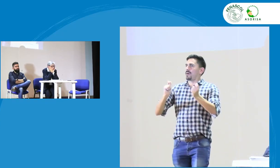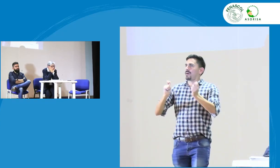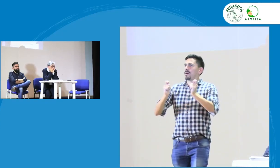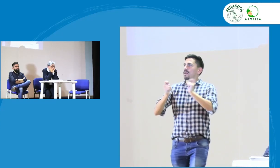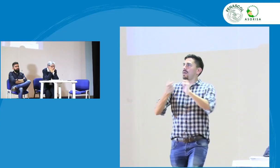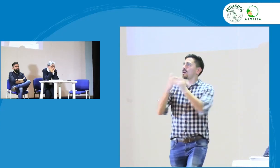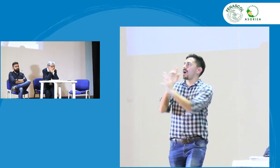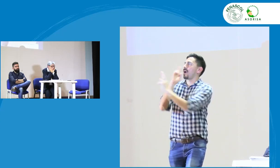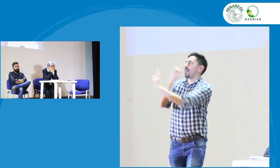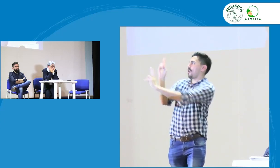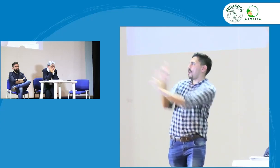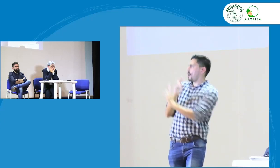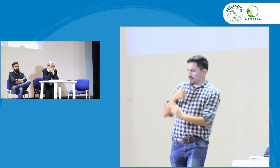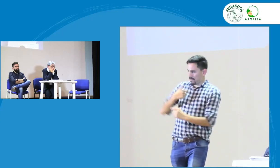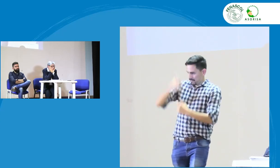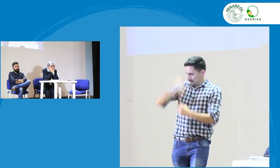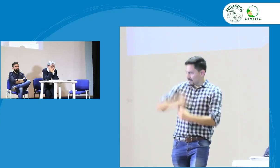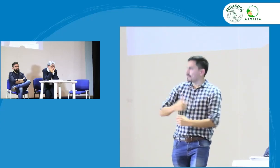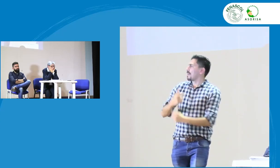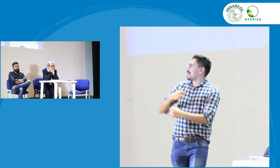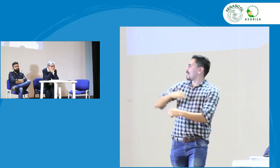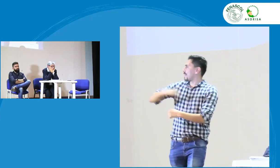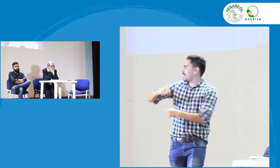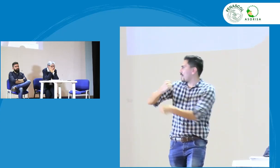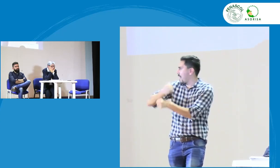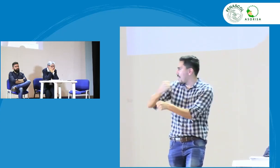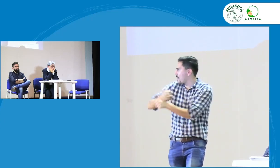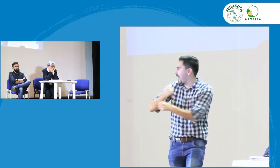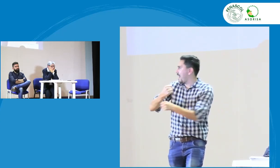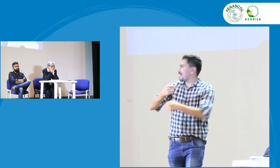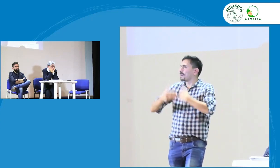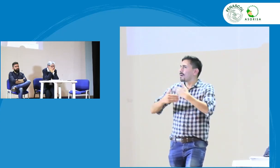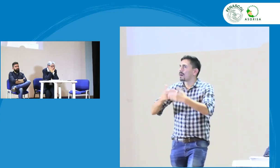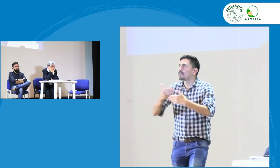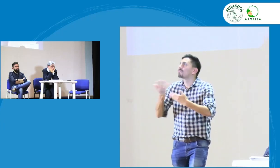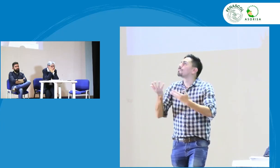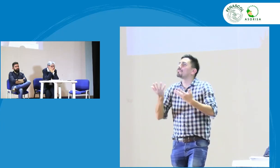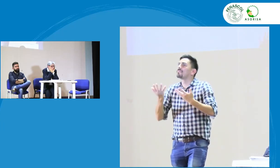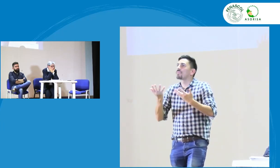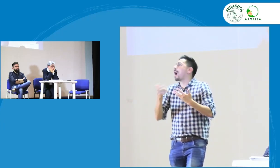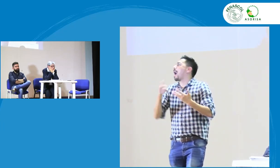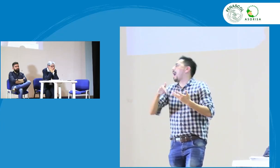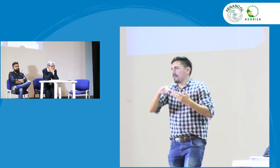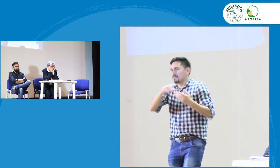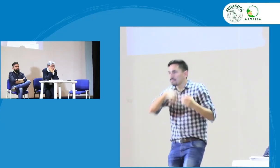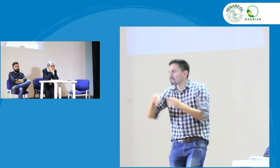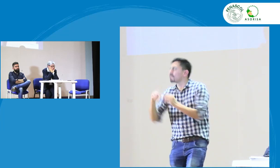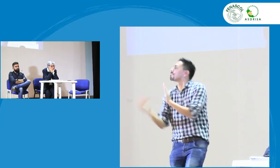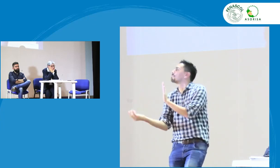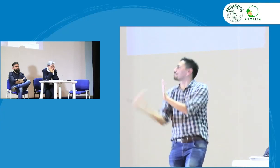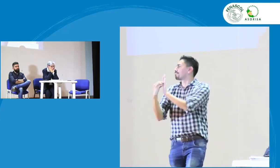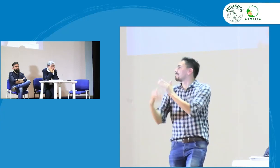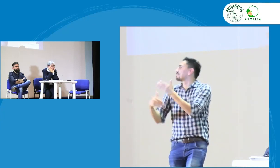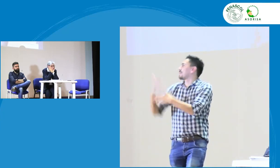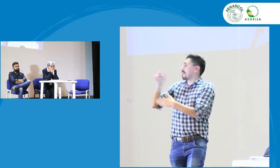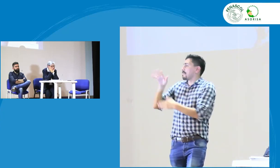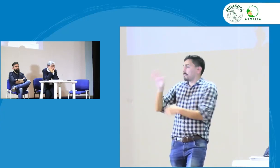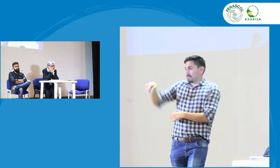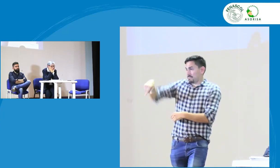ejercicio han ido teniendo esos perfiles y necesitan un reconocimiento para elaborar? Entonces, es allí